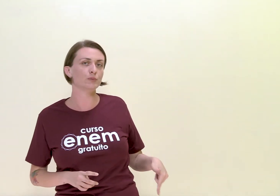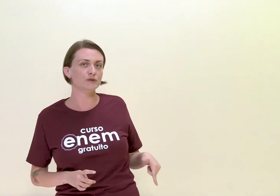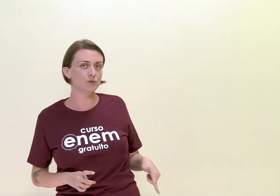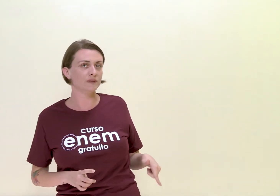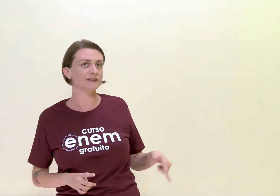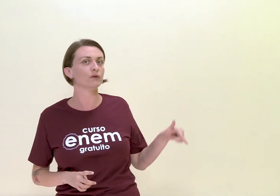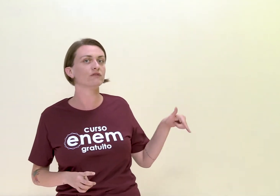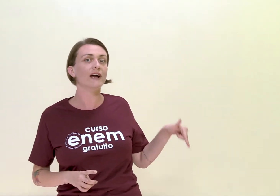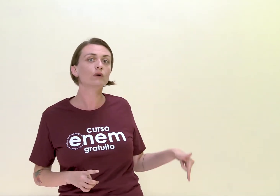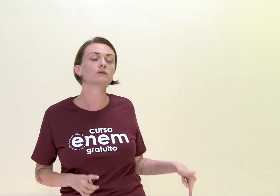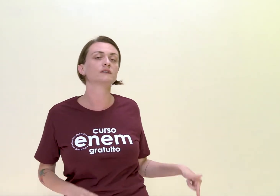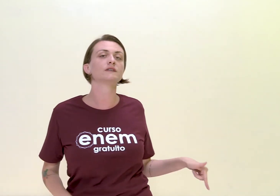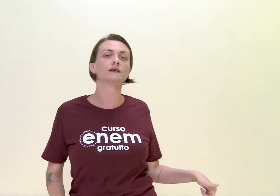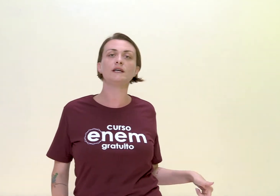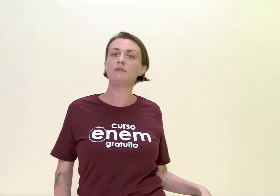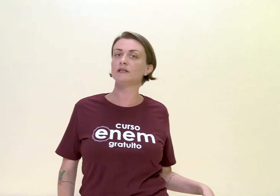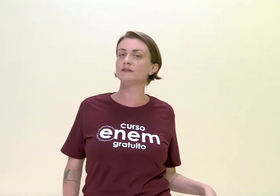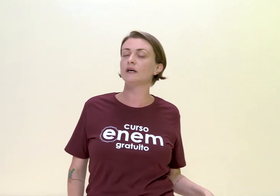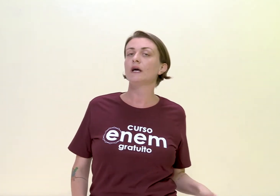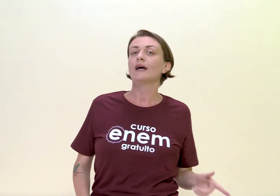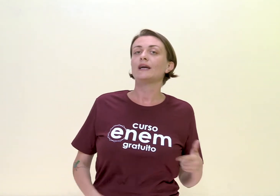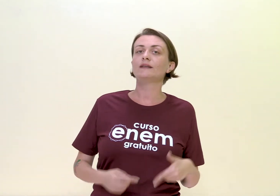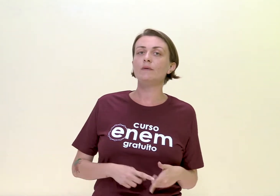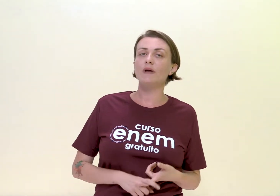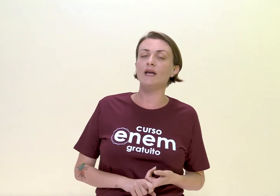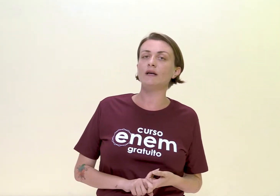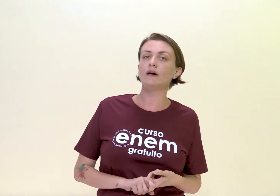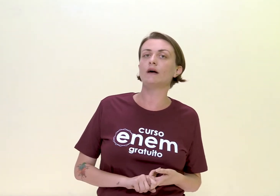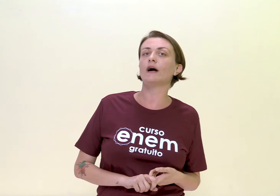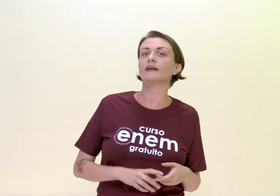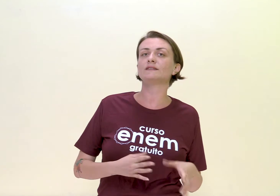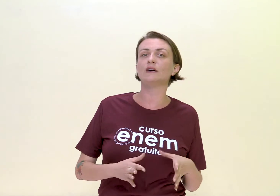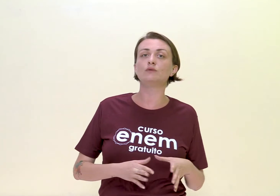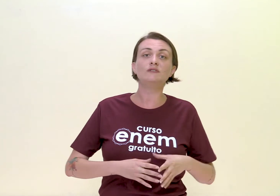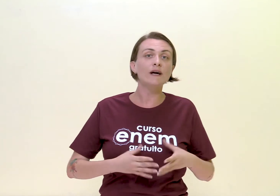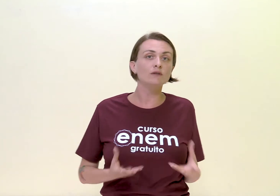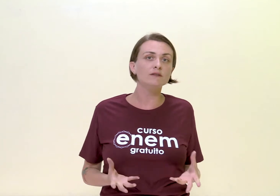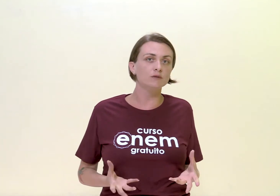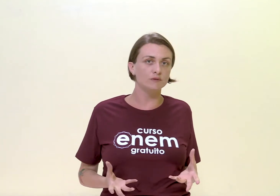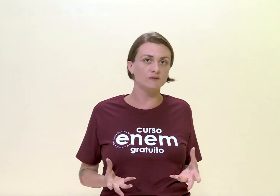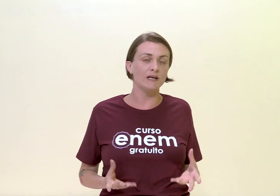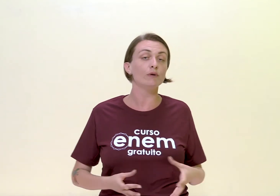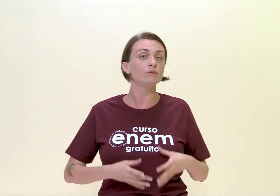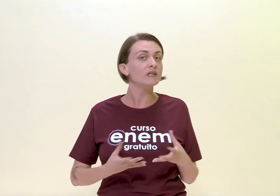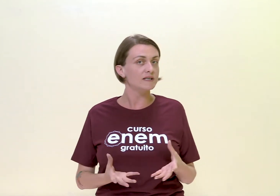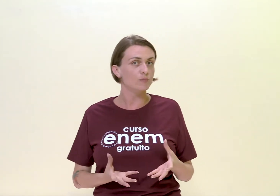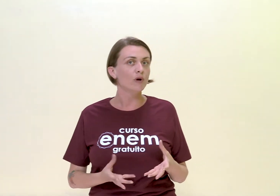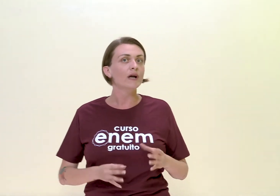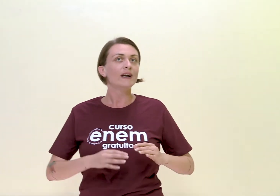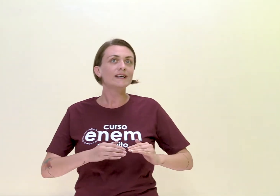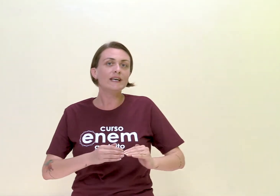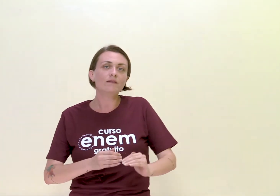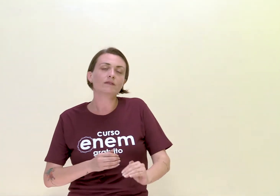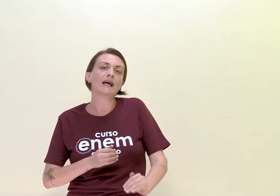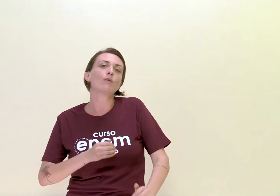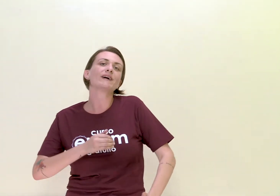para a gente pensar o que vai acontecer aqui em Minas e também a questão do Século das Luzes, o Iluminismo, que dá uma